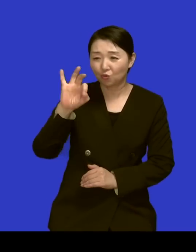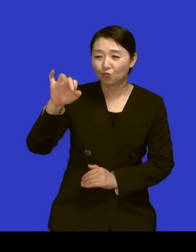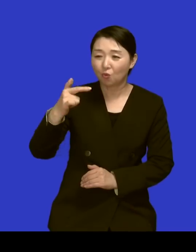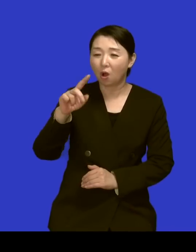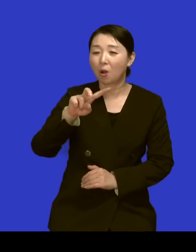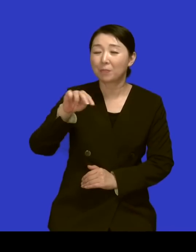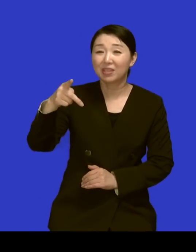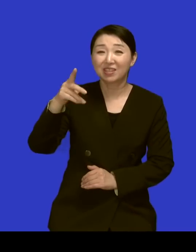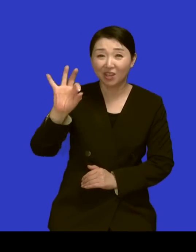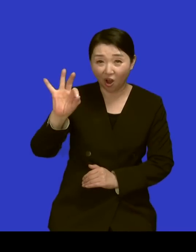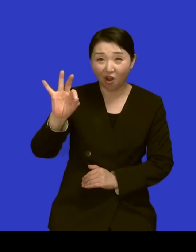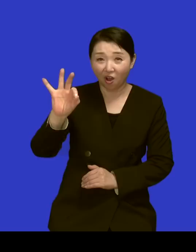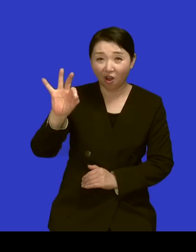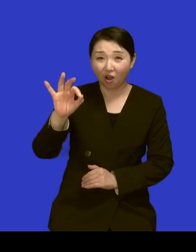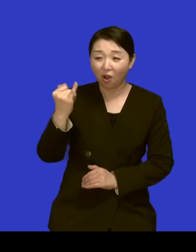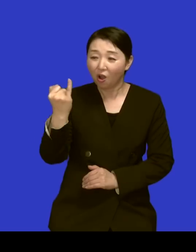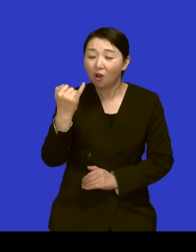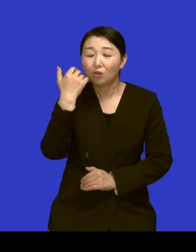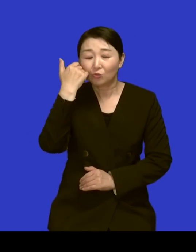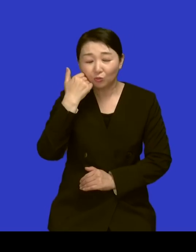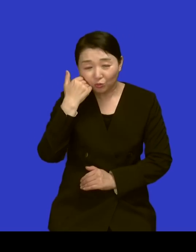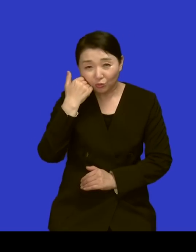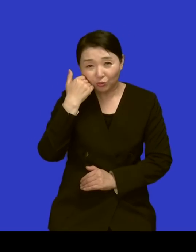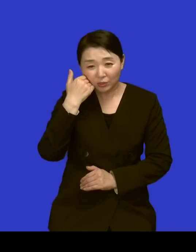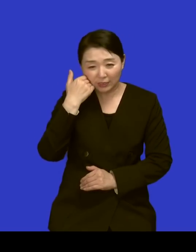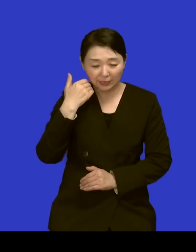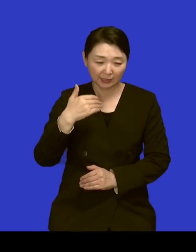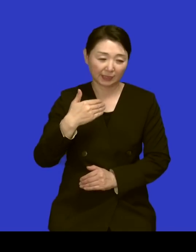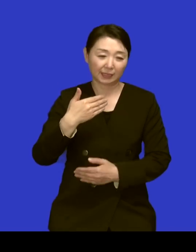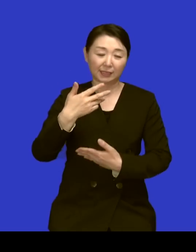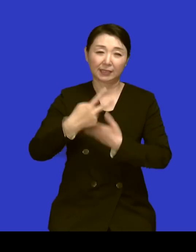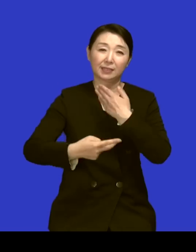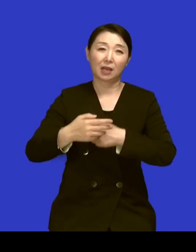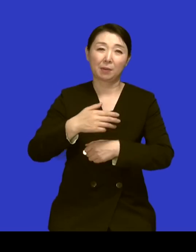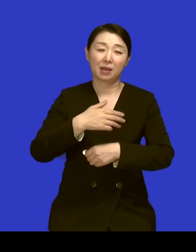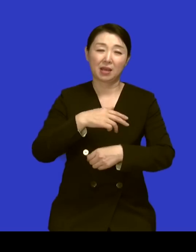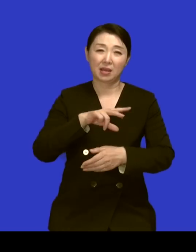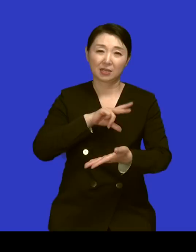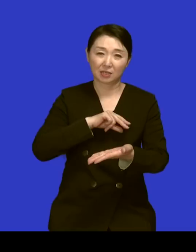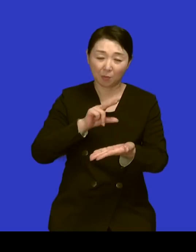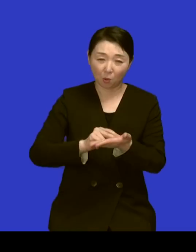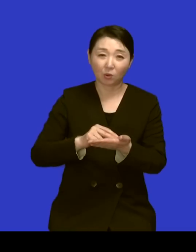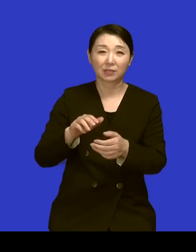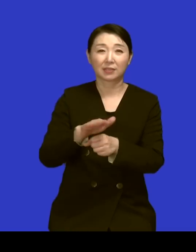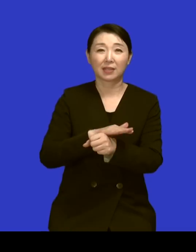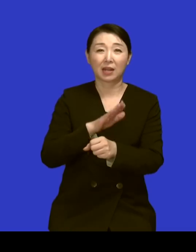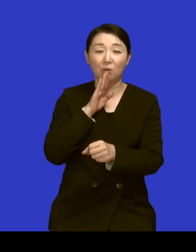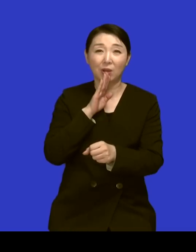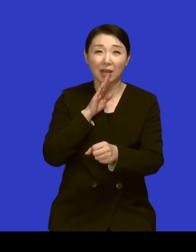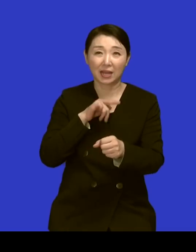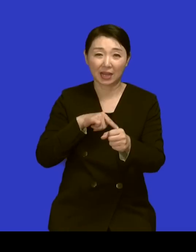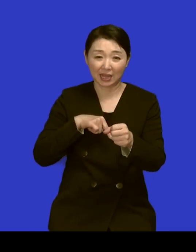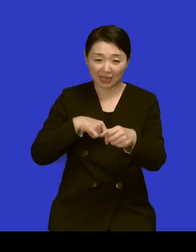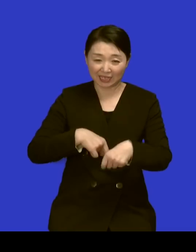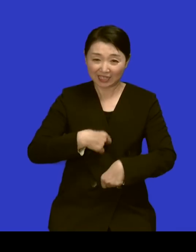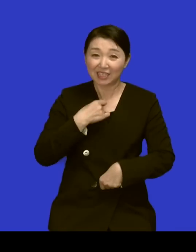진실이라는 드라마가 있었어요 맞죠 김수현 선생님 작품 네 이번에 보니까 옛날 거 되게 많이 나오죠